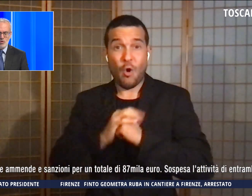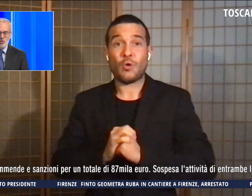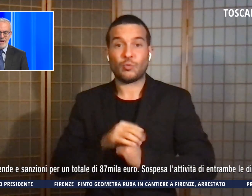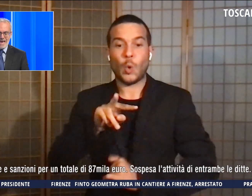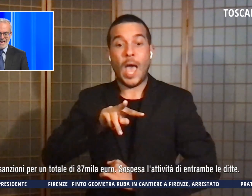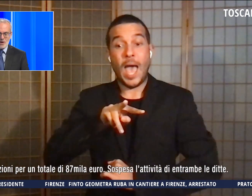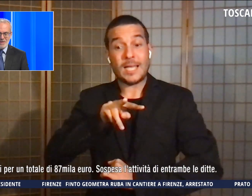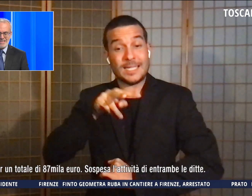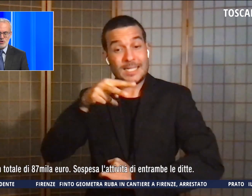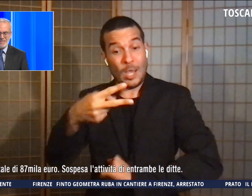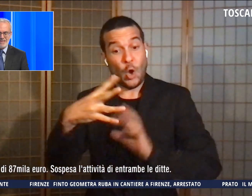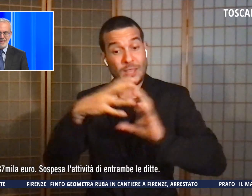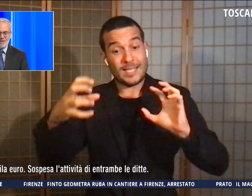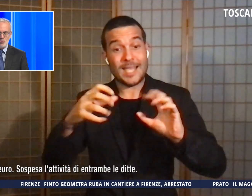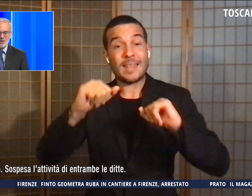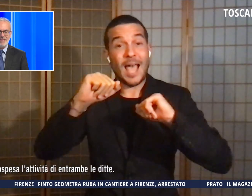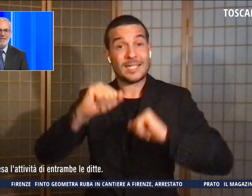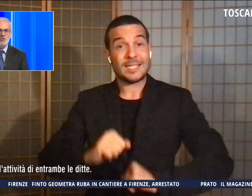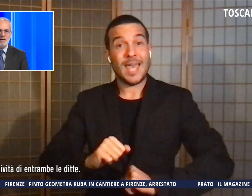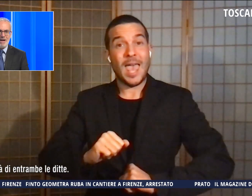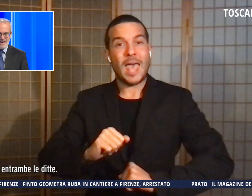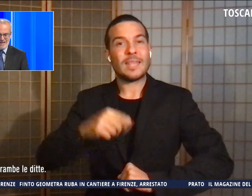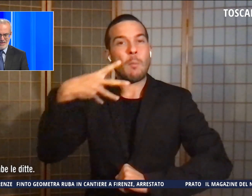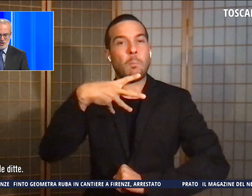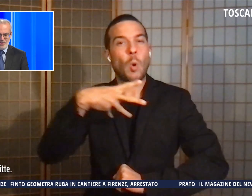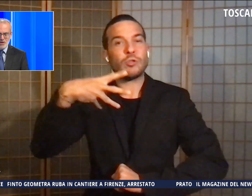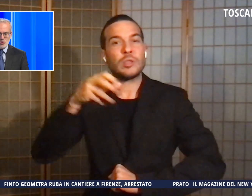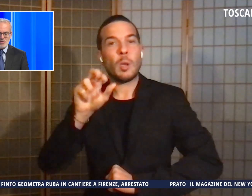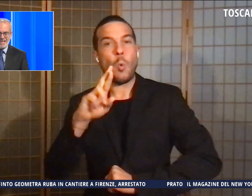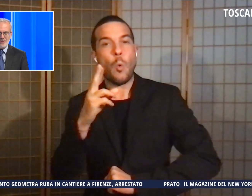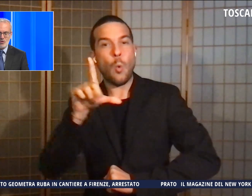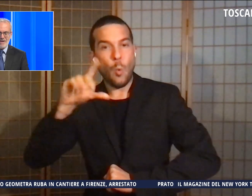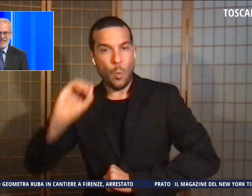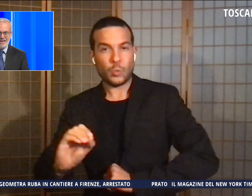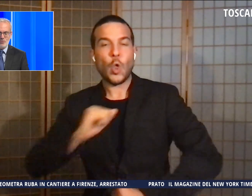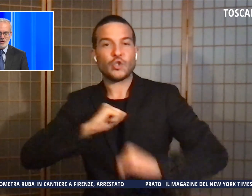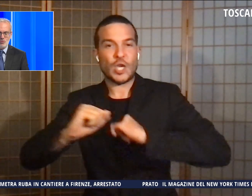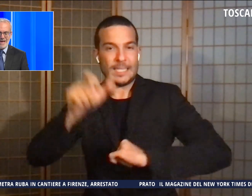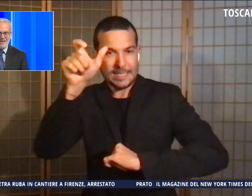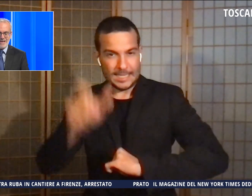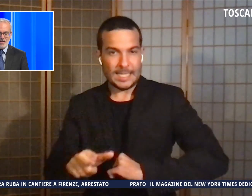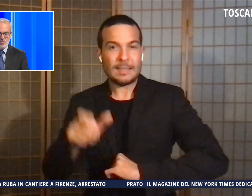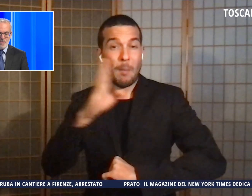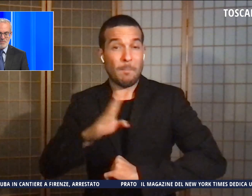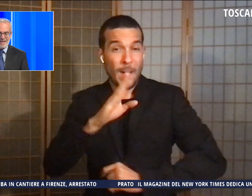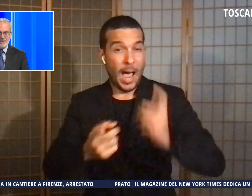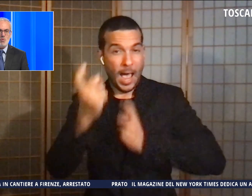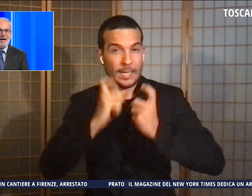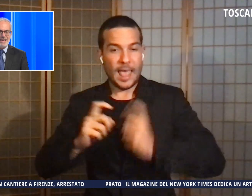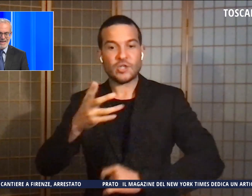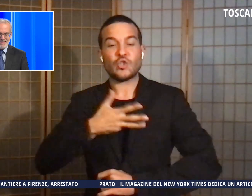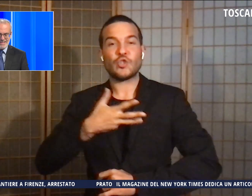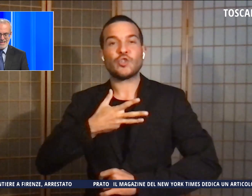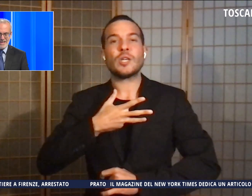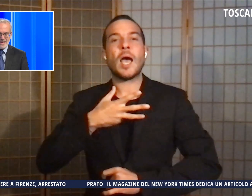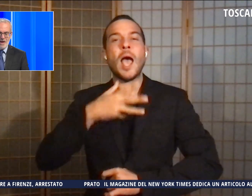Montemurlo, e anche questa gestita da un cittadino del Bangladesh, sono stati trovati lavoratori a nero, tre dei